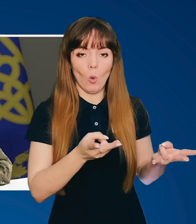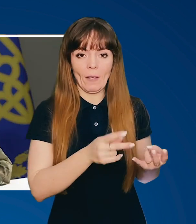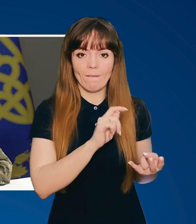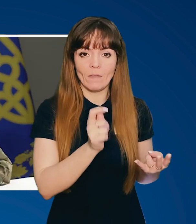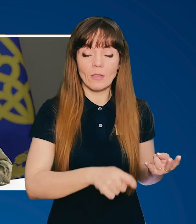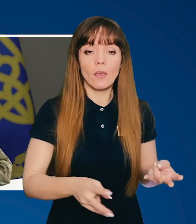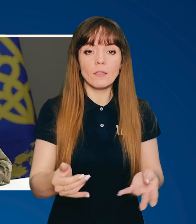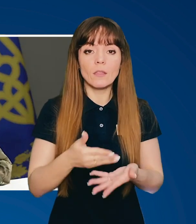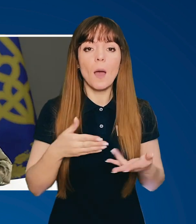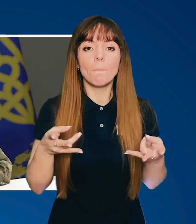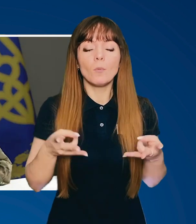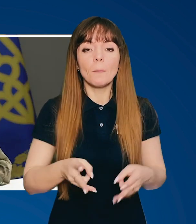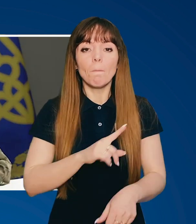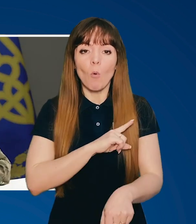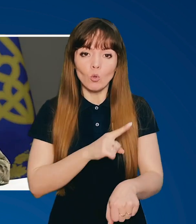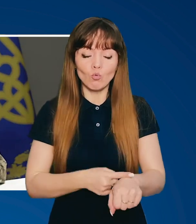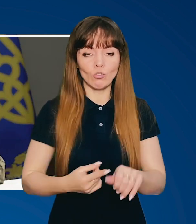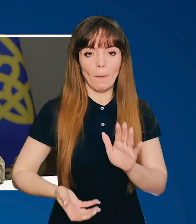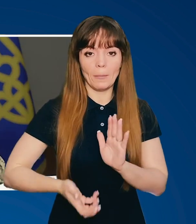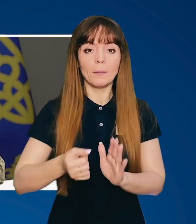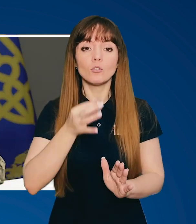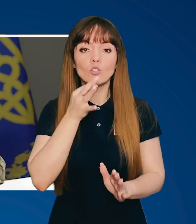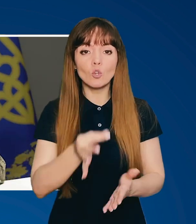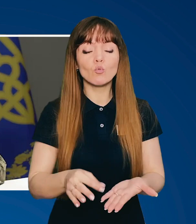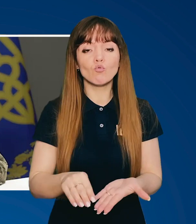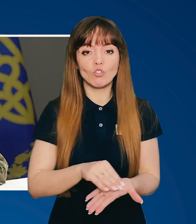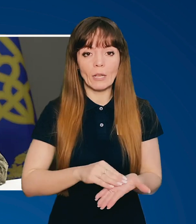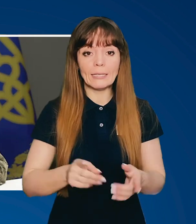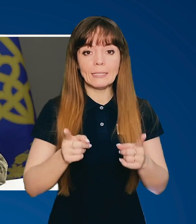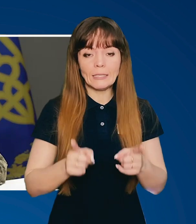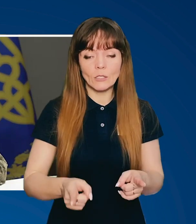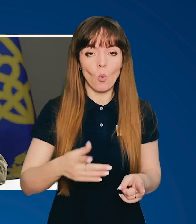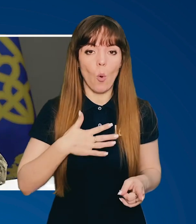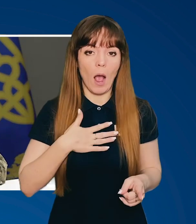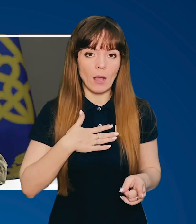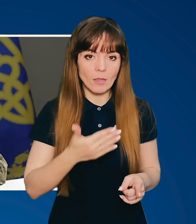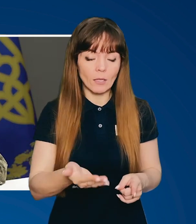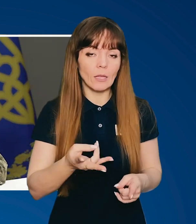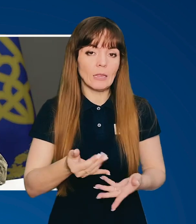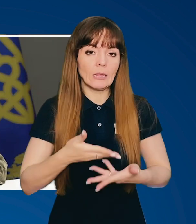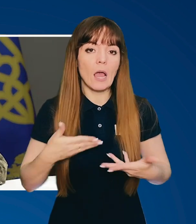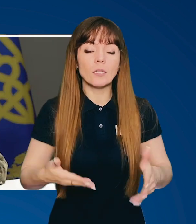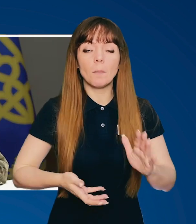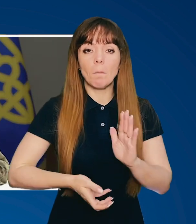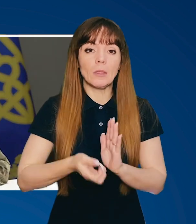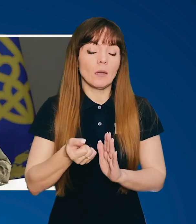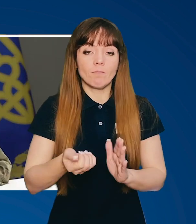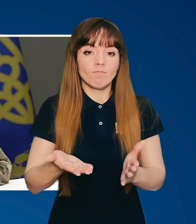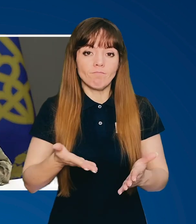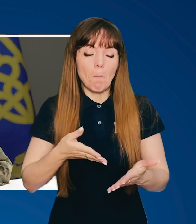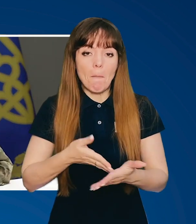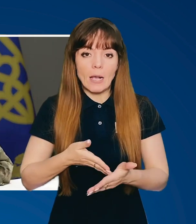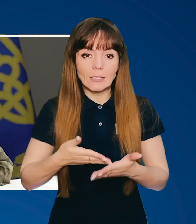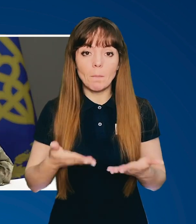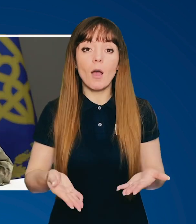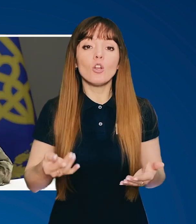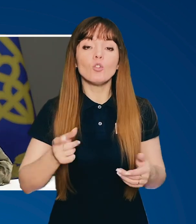Нам потрібна потужна підтримка. Скажу ще раз, що дійсно Канада нас підтримує максимально. Тож